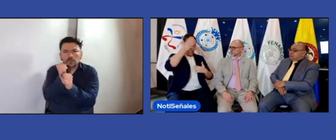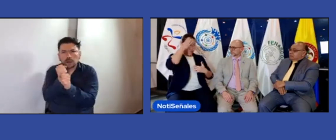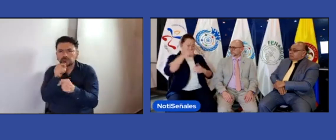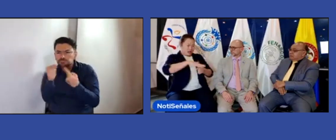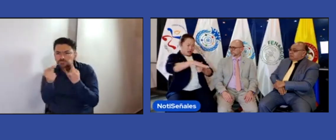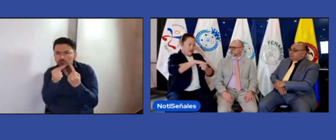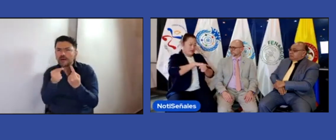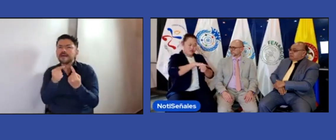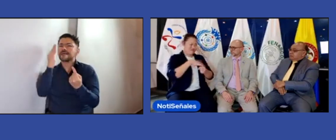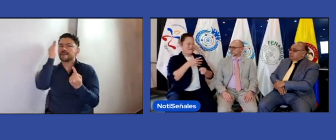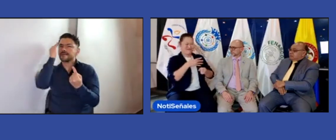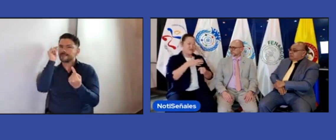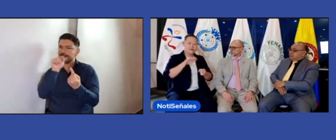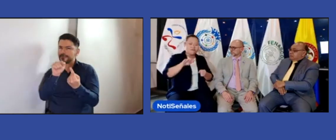mencionaba, de manera mancomunada, ¿no?